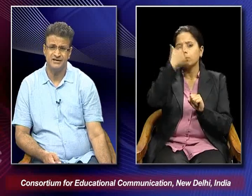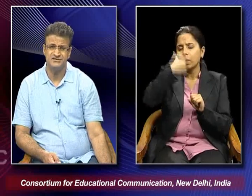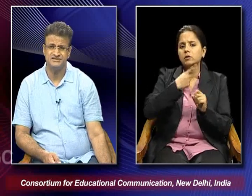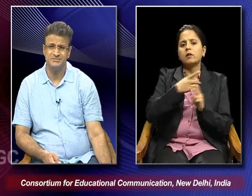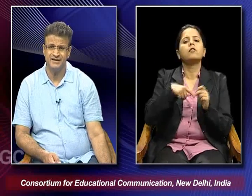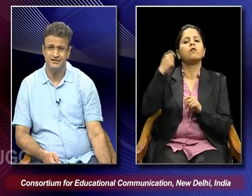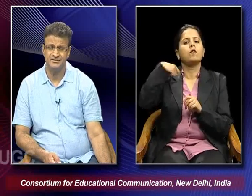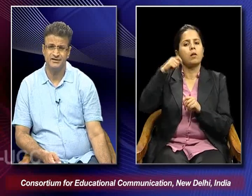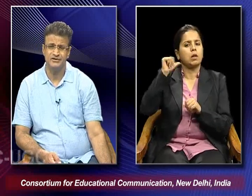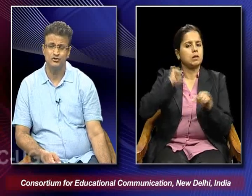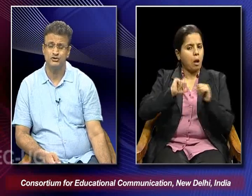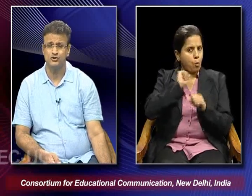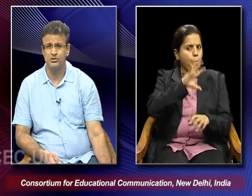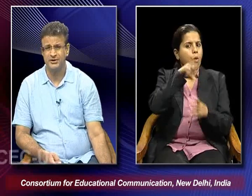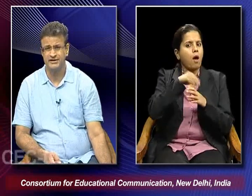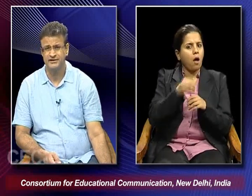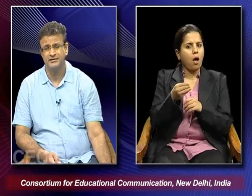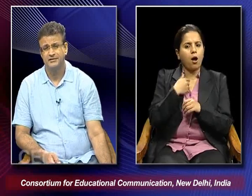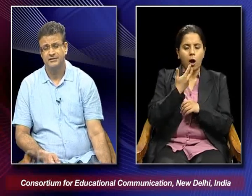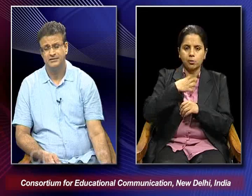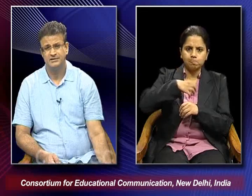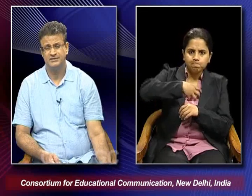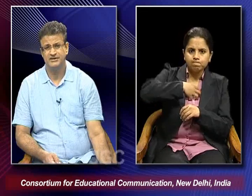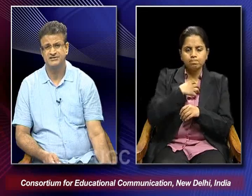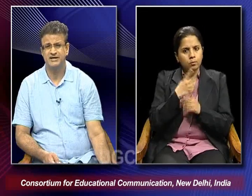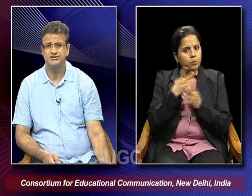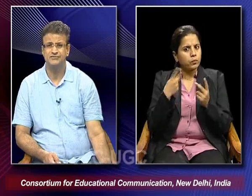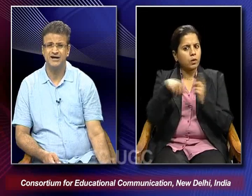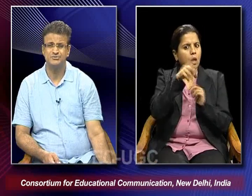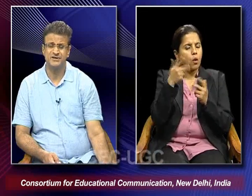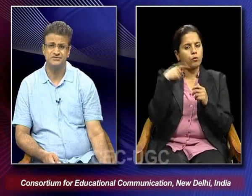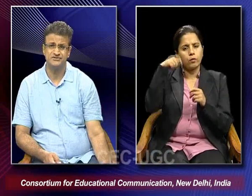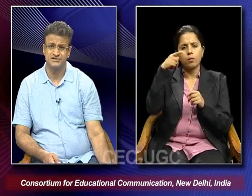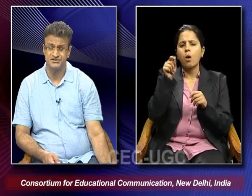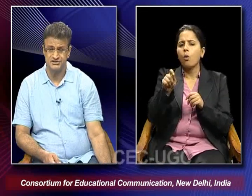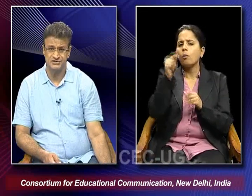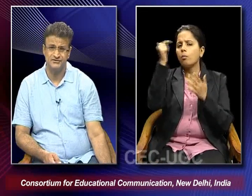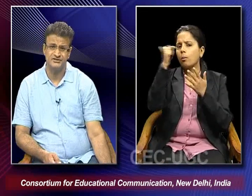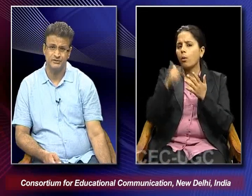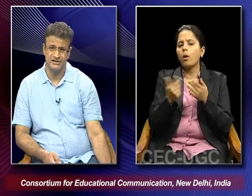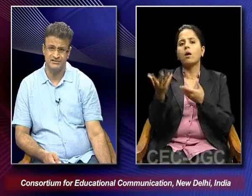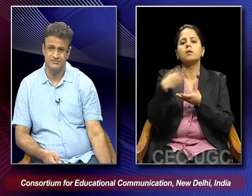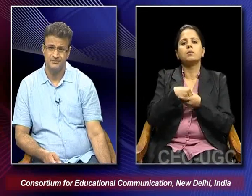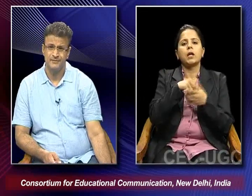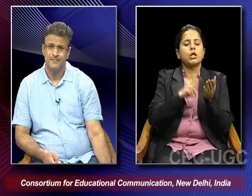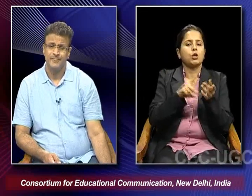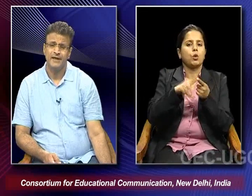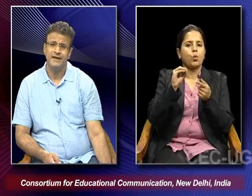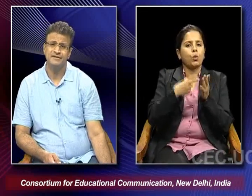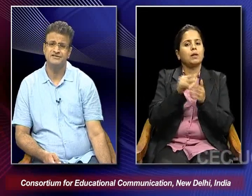style in such a manner that they also incorporated the various kinds of aspects which were concerned with Neuralism.